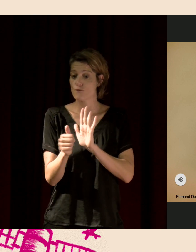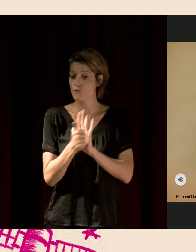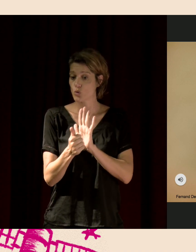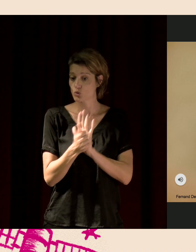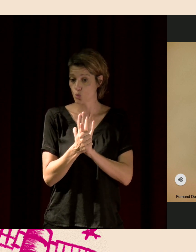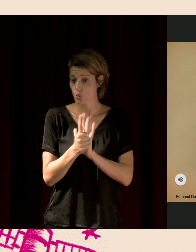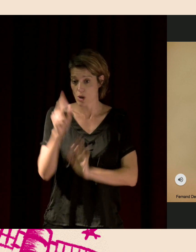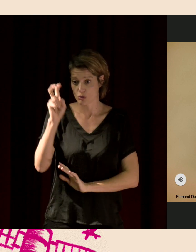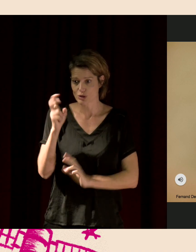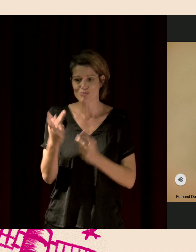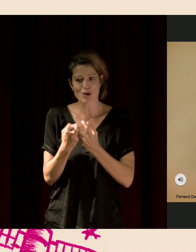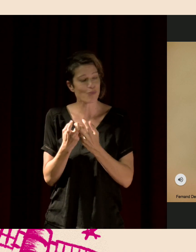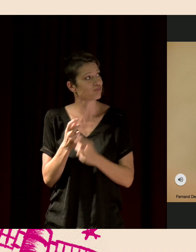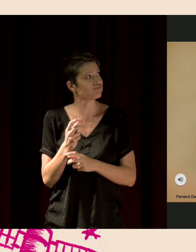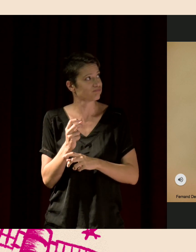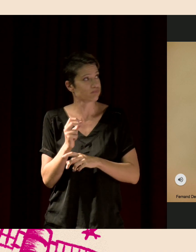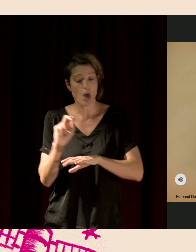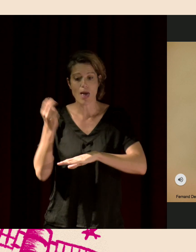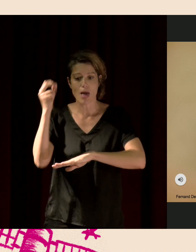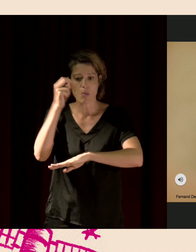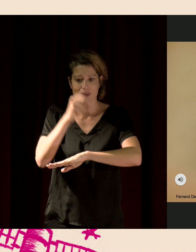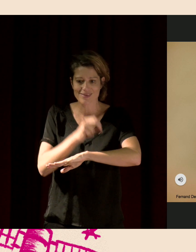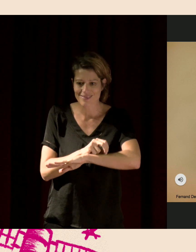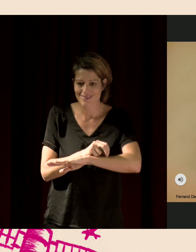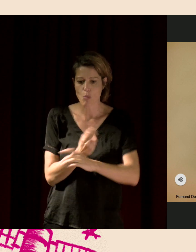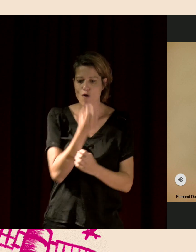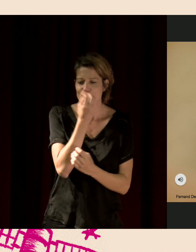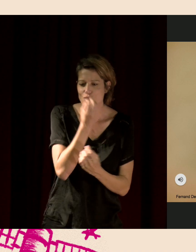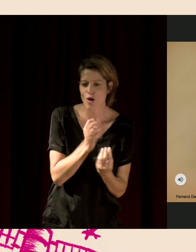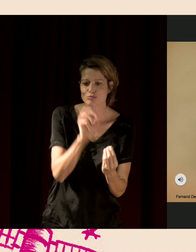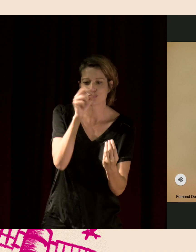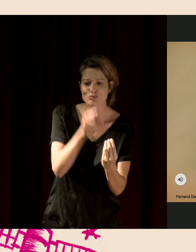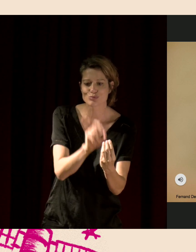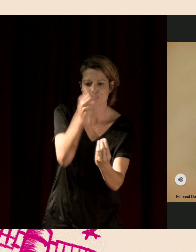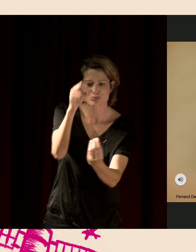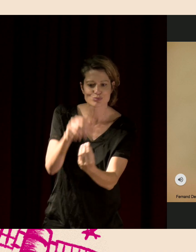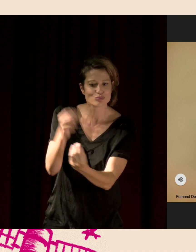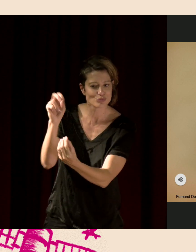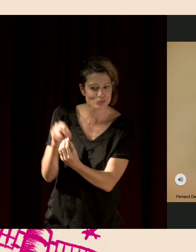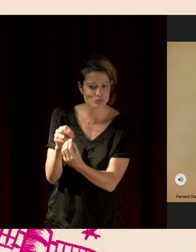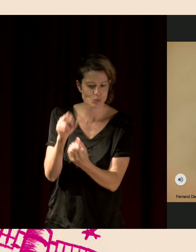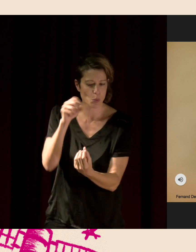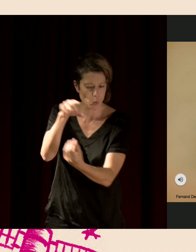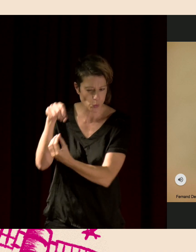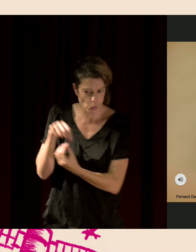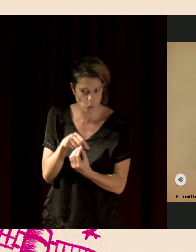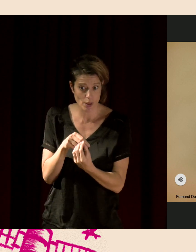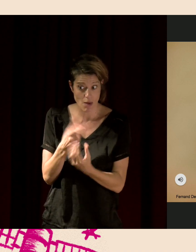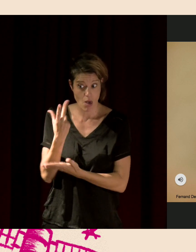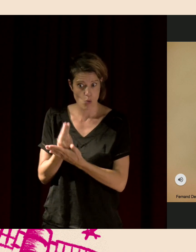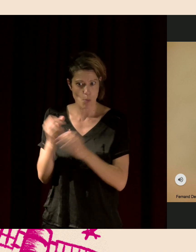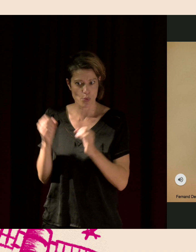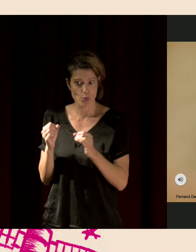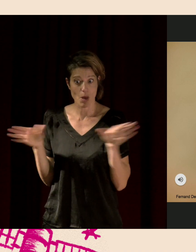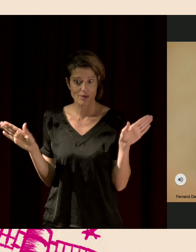pollinisent les fleurs, qui font ça en volant. Et en volant, en battant des ailes, ils produisent des sons, des bourdonnements, que l'on peut détecter automatiquement